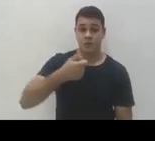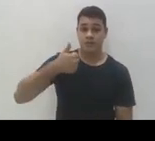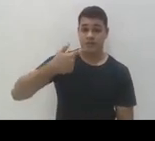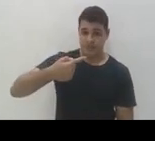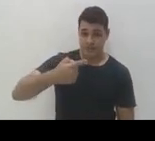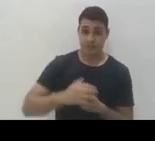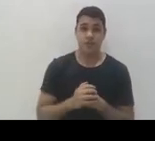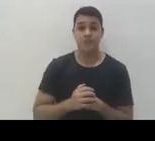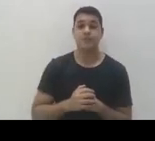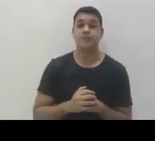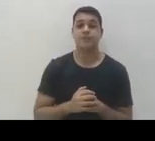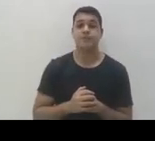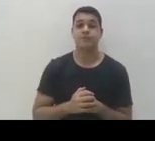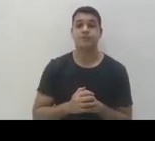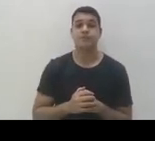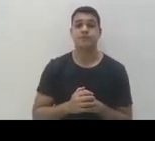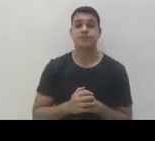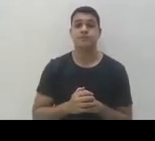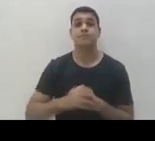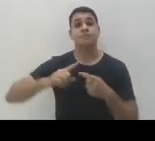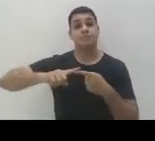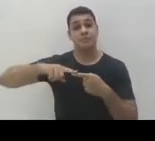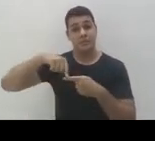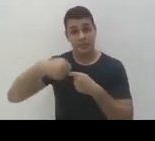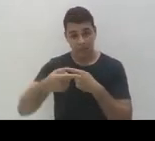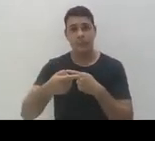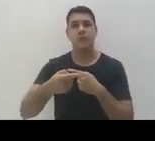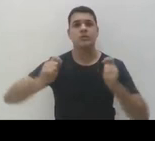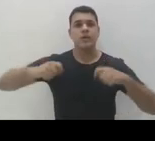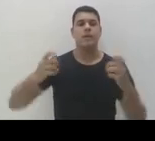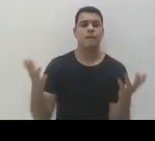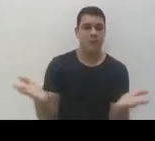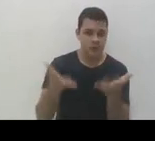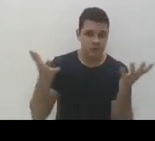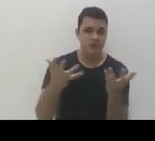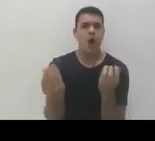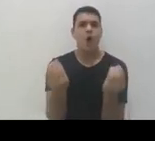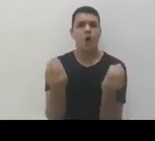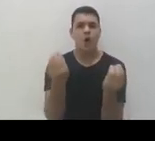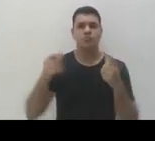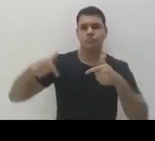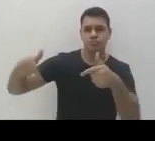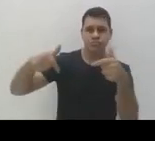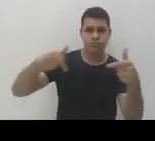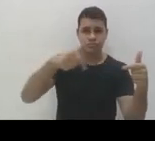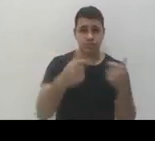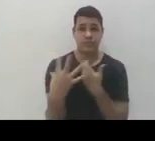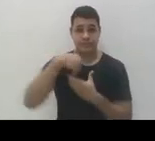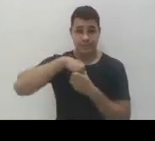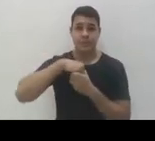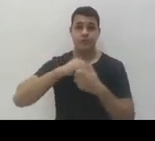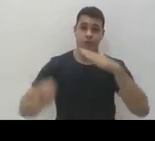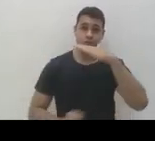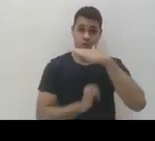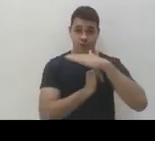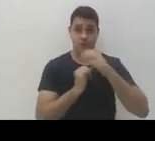depois da portaria do MEC para motivar a questão das ações afirmativas na instituição, a primeira